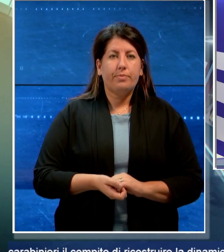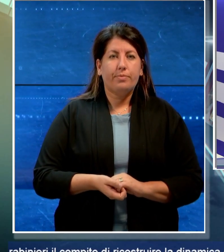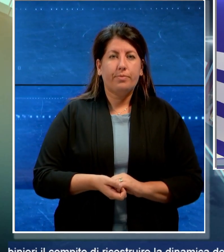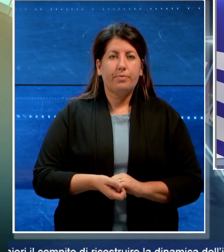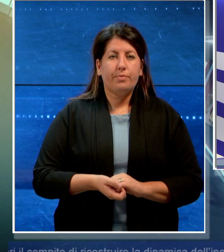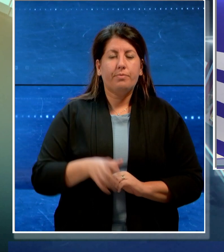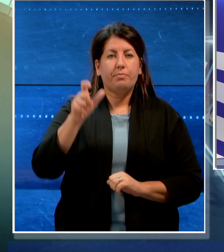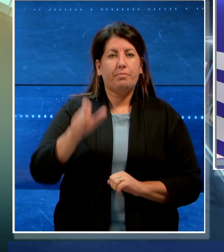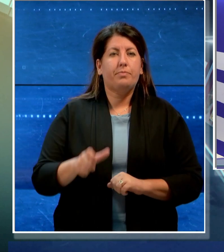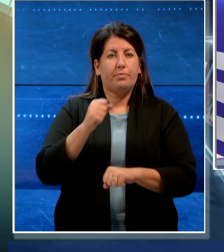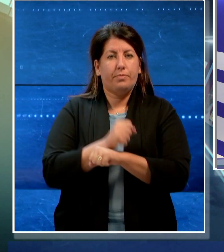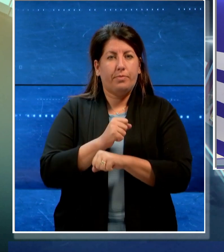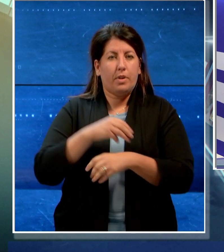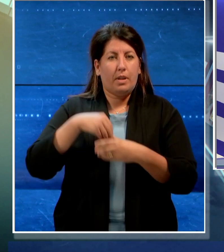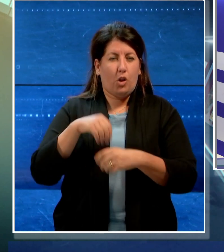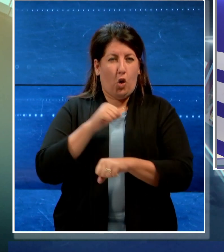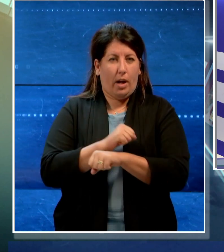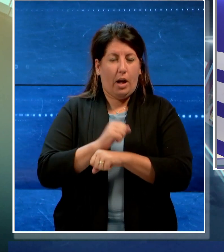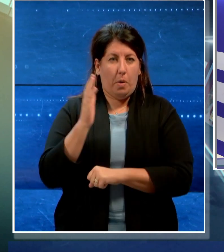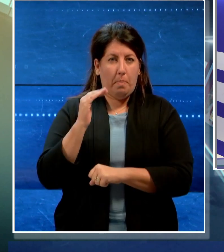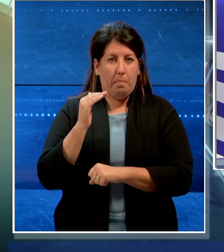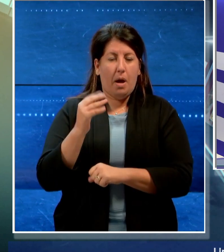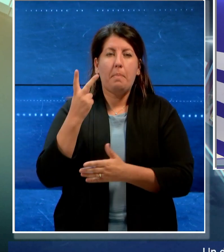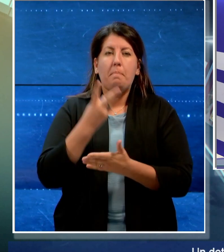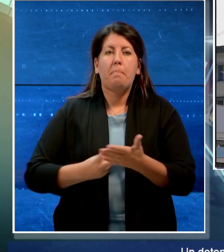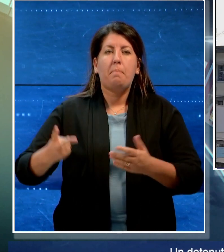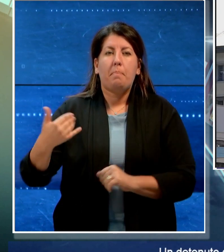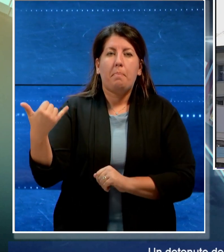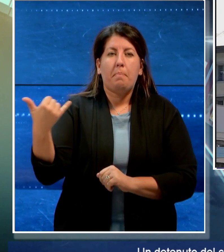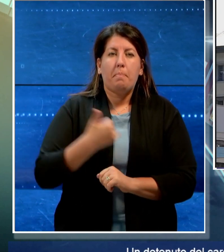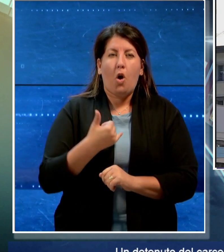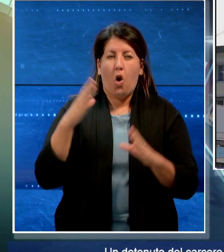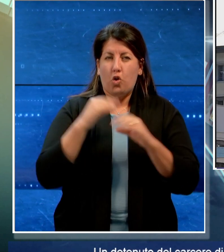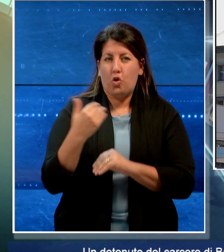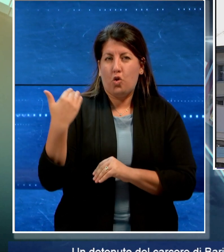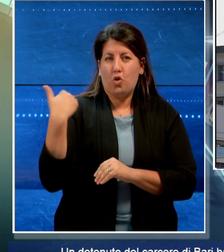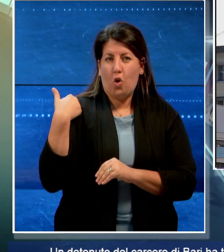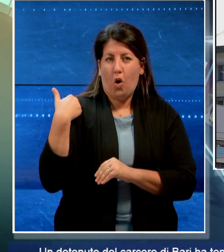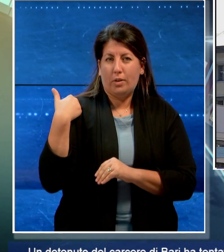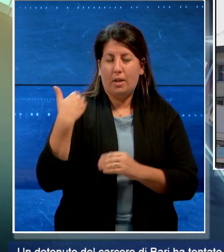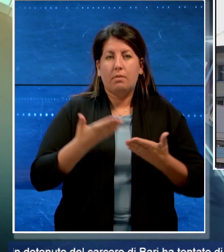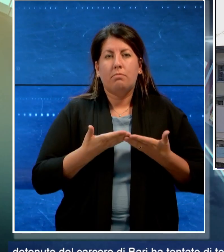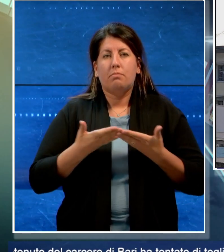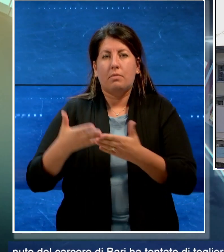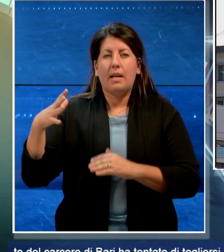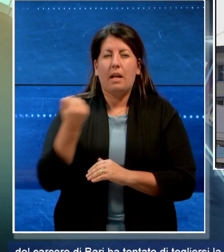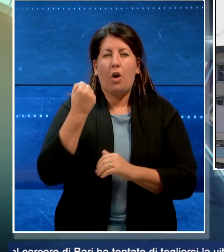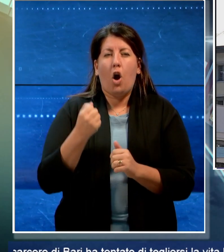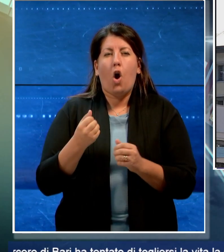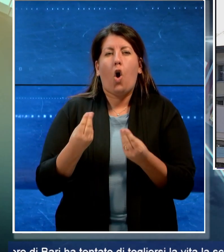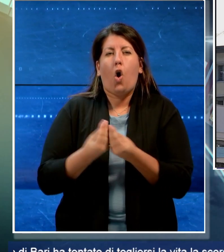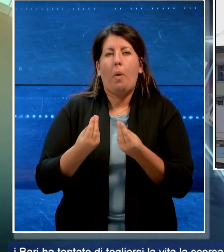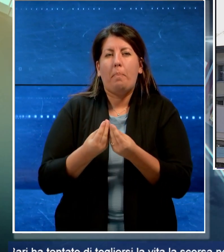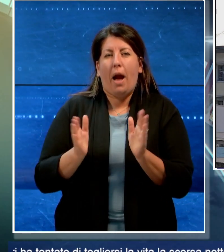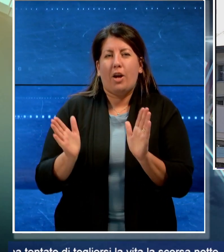Un detenuto del carcere di Bari ha tentato di togliersi la vita la scorsa notte ma è stato soccorso e salvato da un compagno